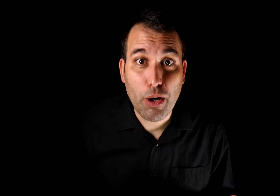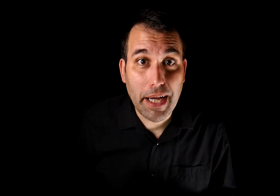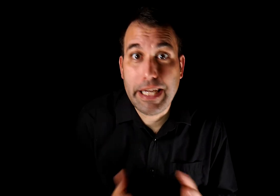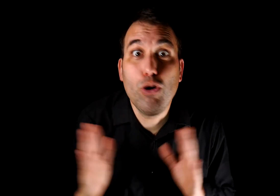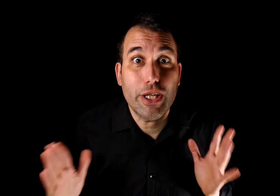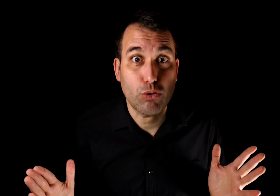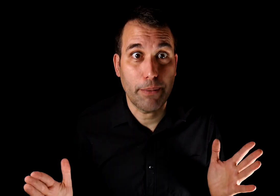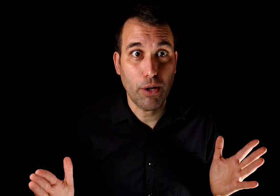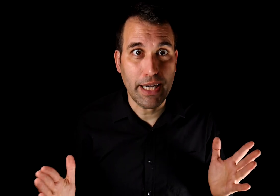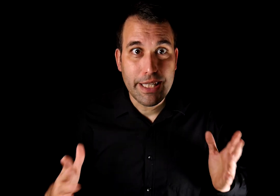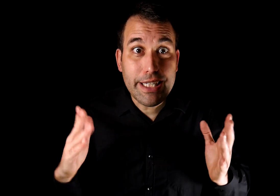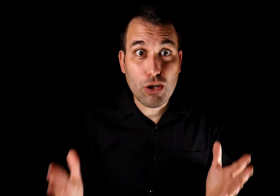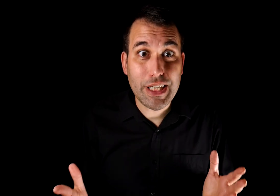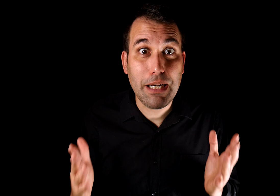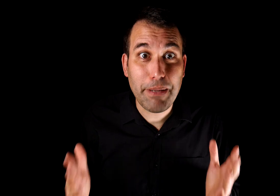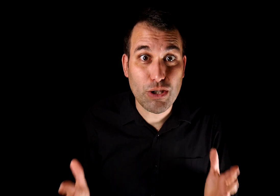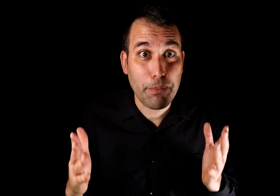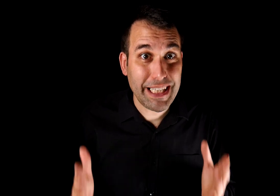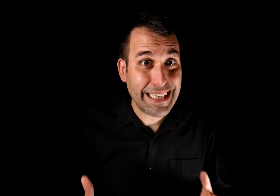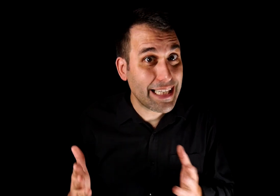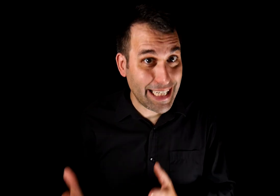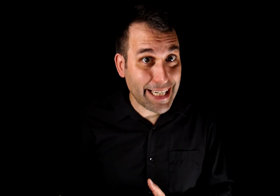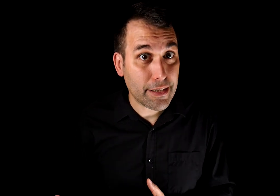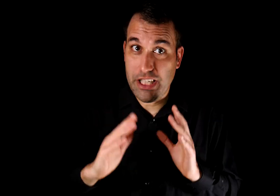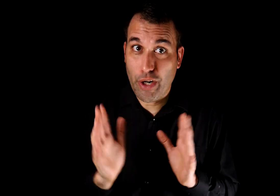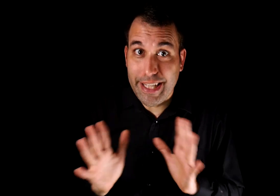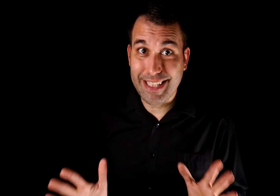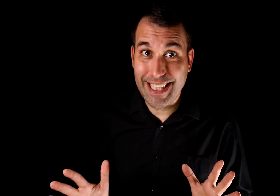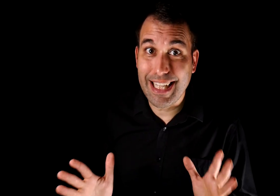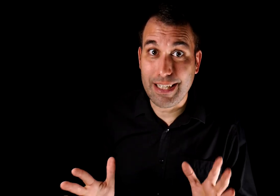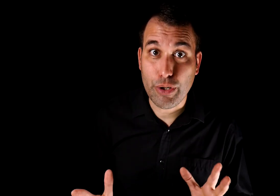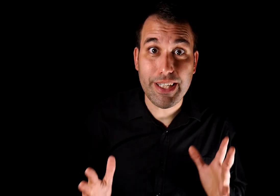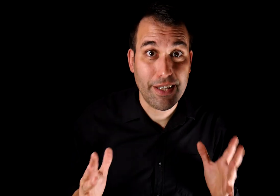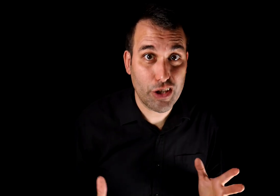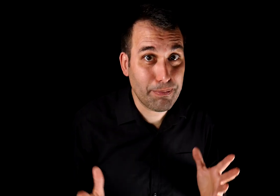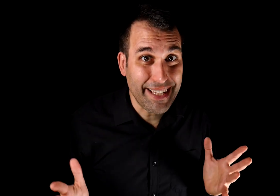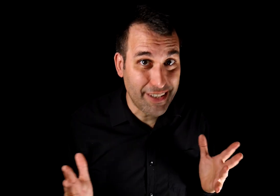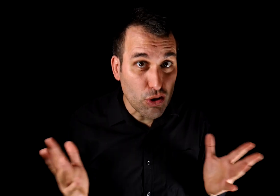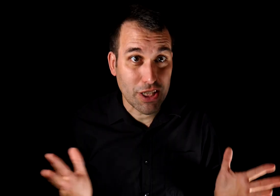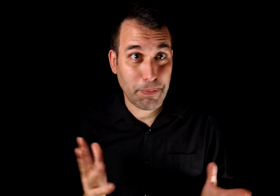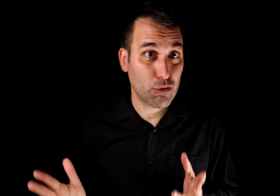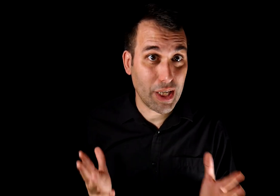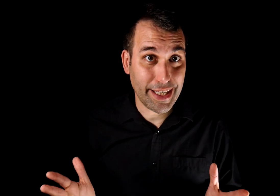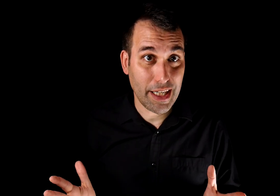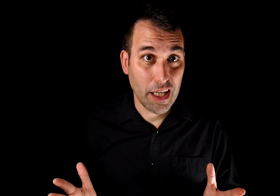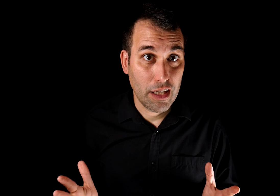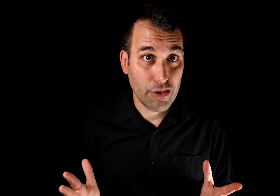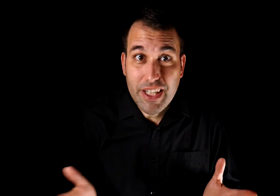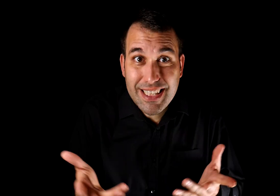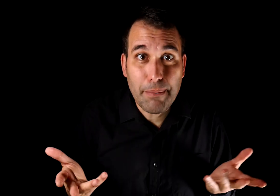prueba que no es una prueba y que no tiene el peso que pretende tener. Y no hay necesidad de atribuir intenciones maliciosas para dudar de él. No necesita